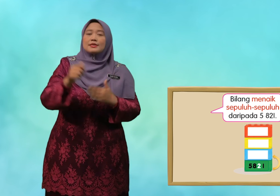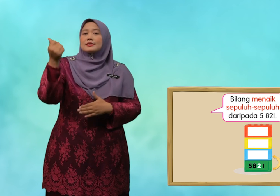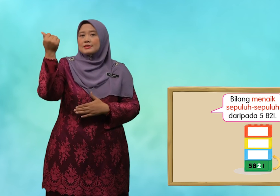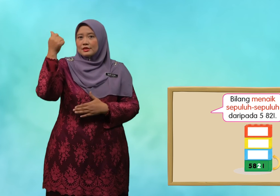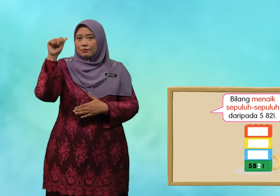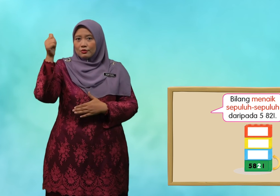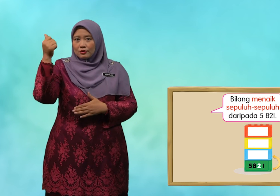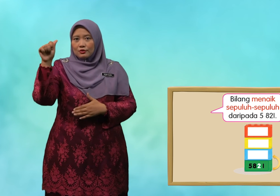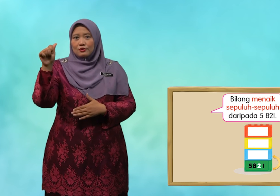sepuluh